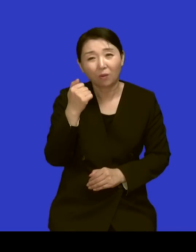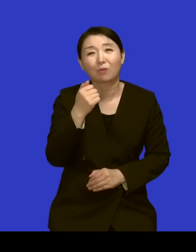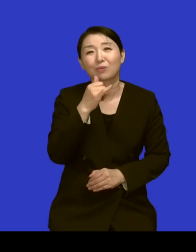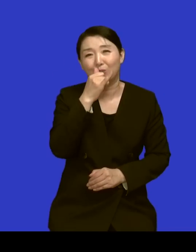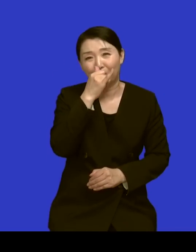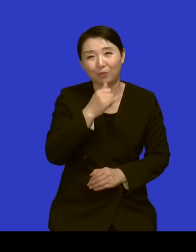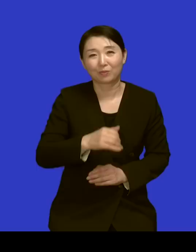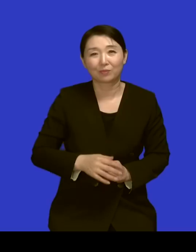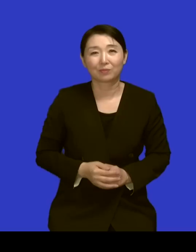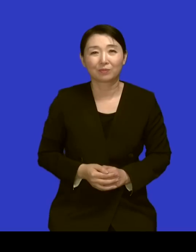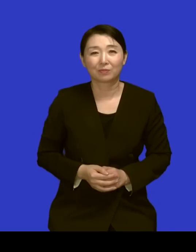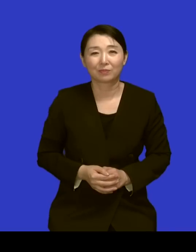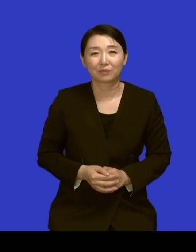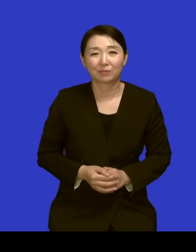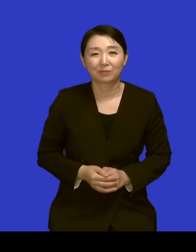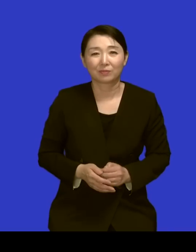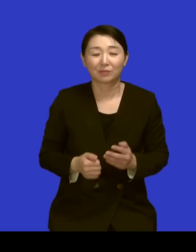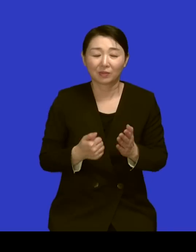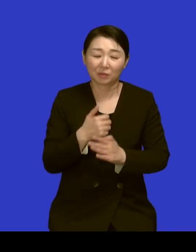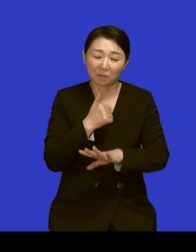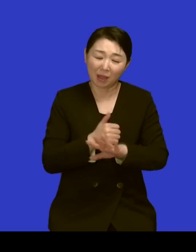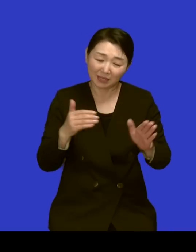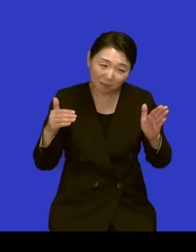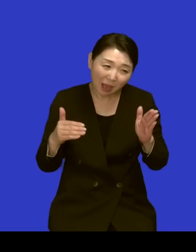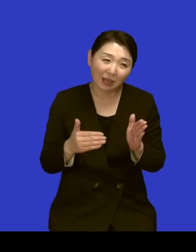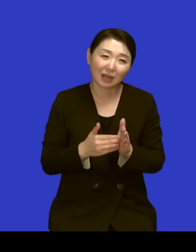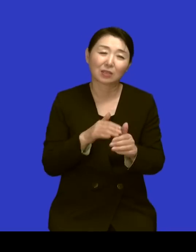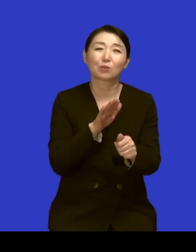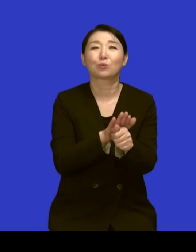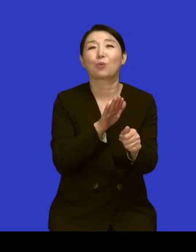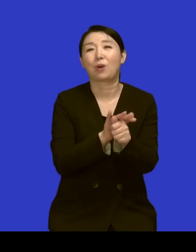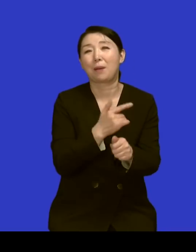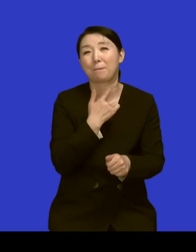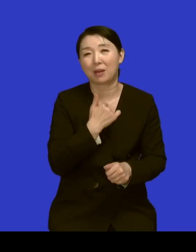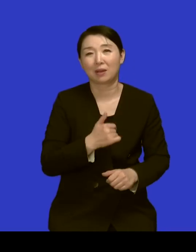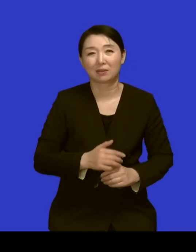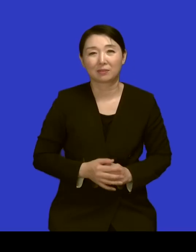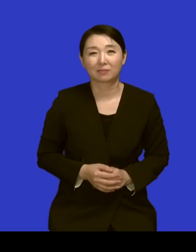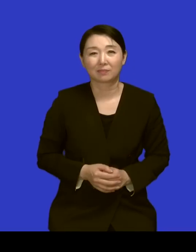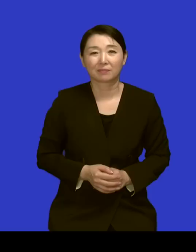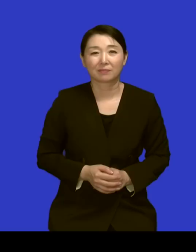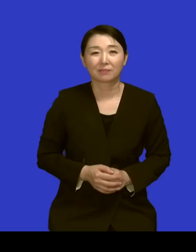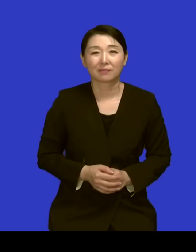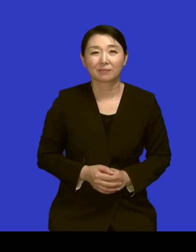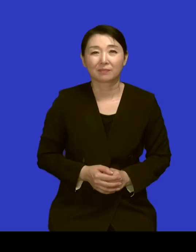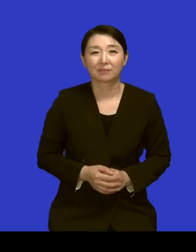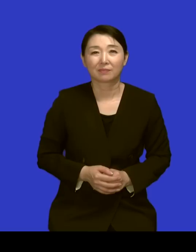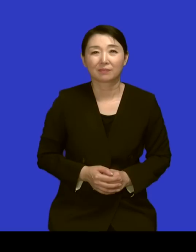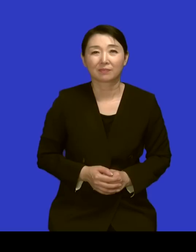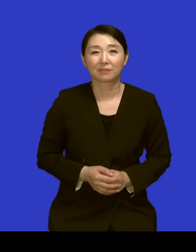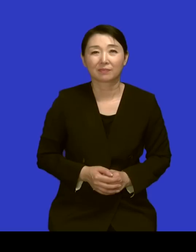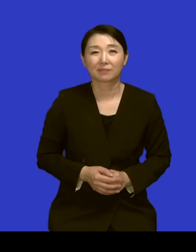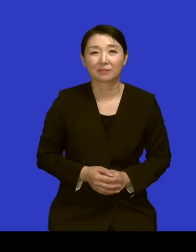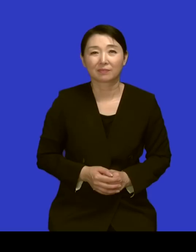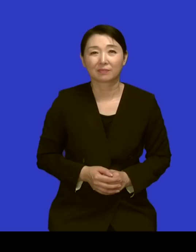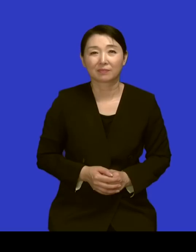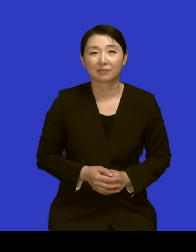이제 끝까지 이 일을 할 수 있게 됐고 아까 그 음 제가